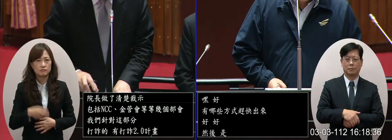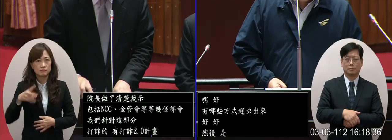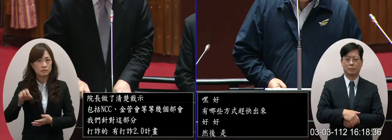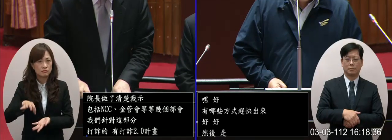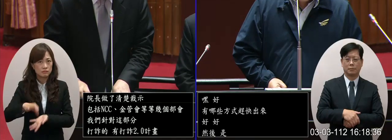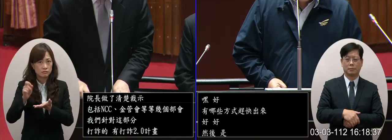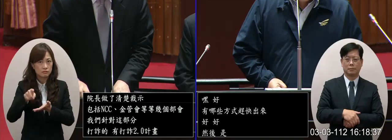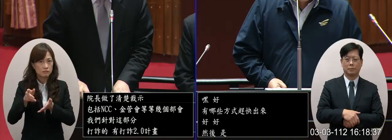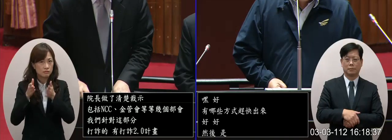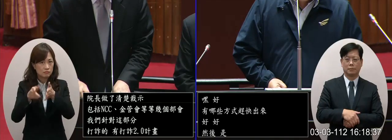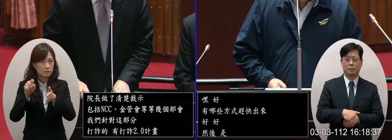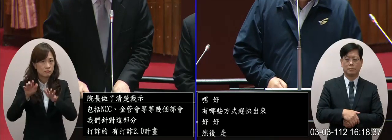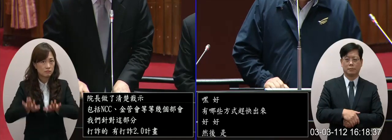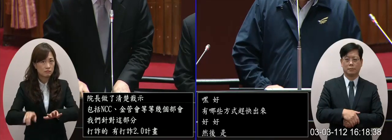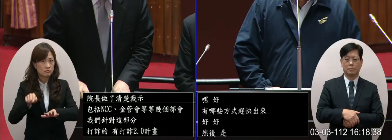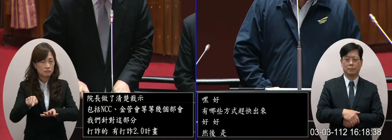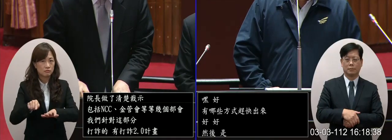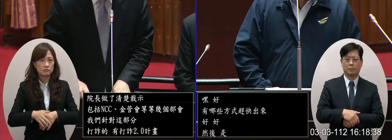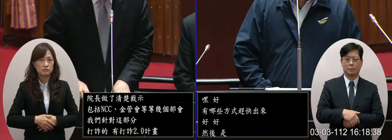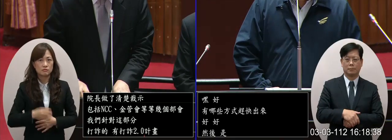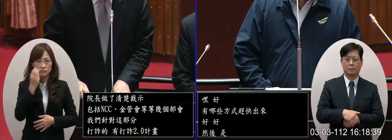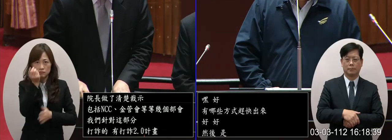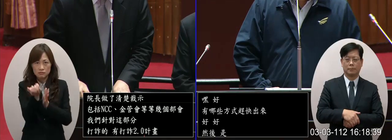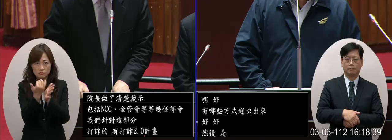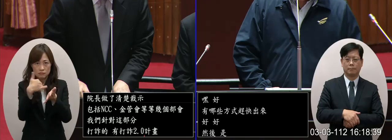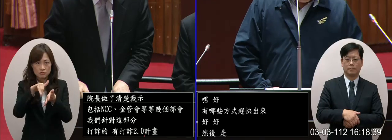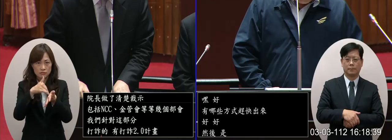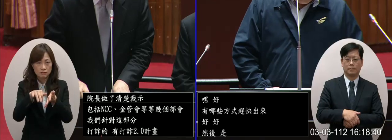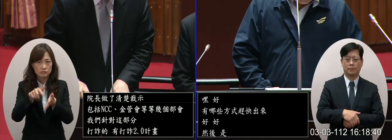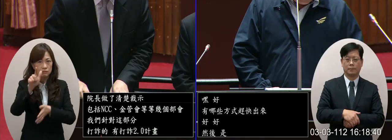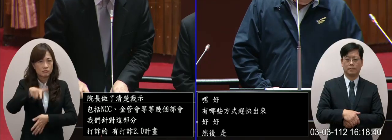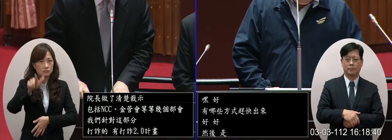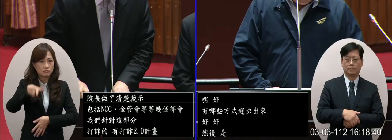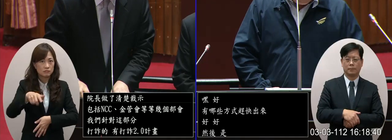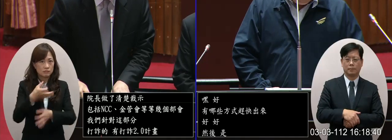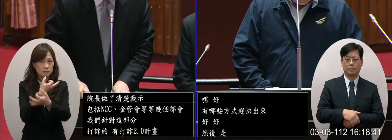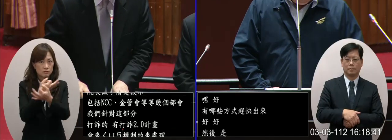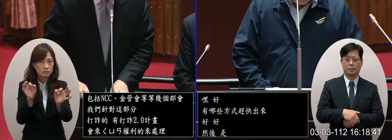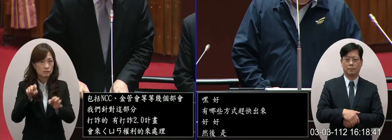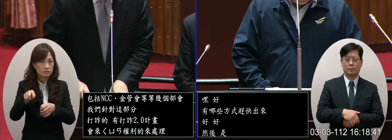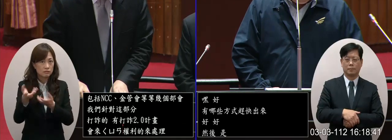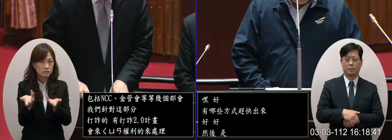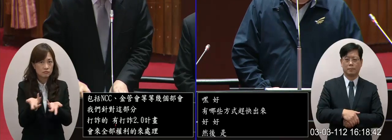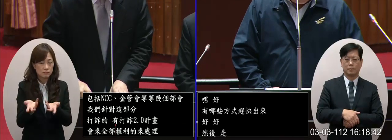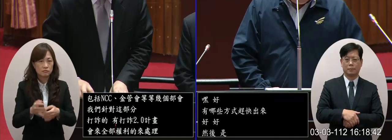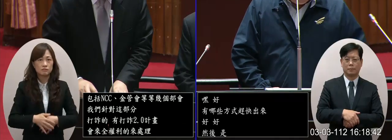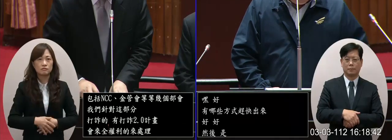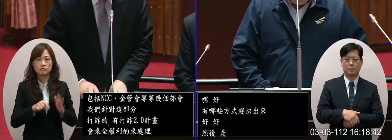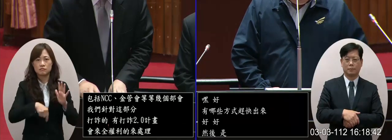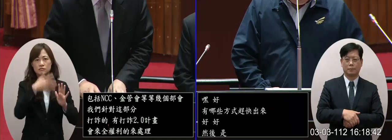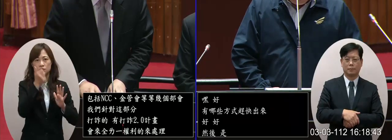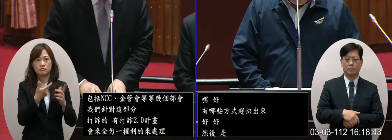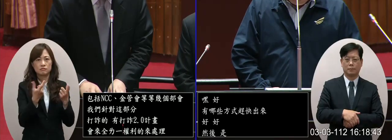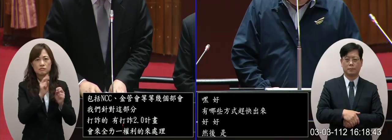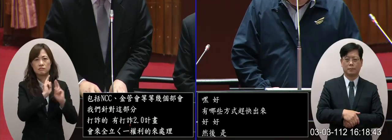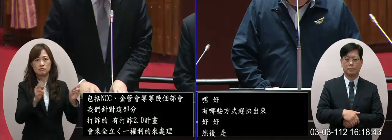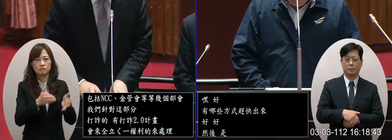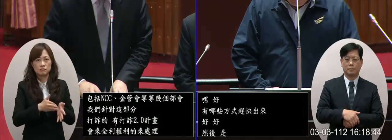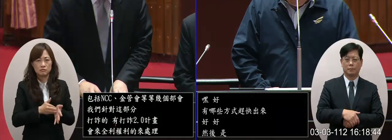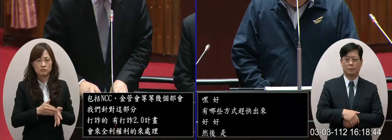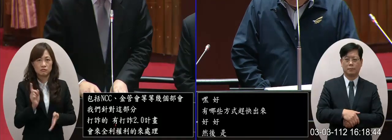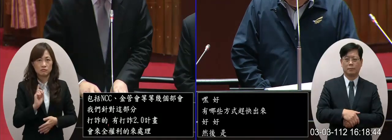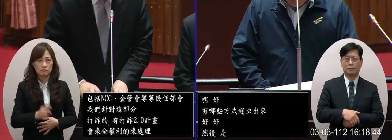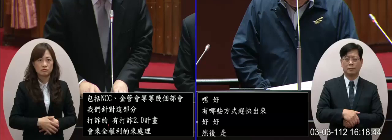有關於這一次這個我們特別預算的這個6000塊的現金的一個發放那院長也已經有指示